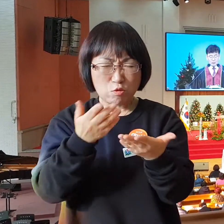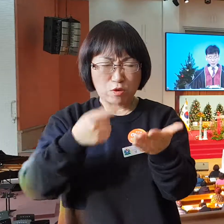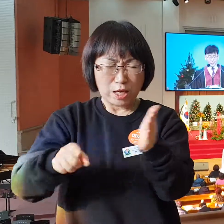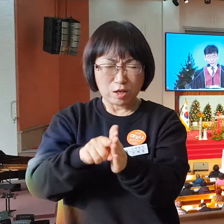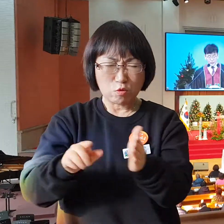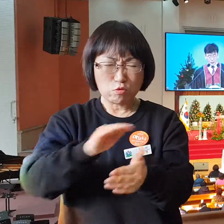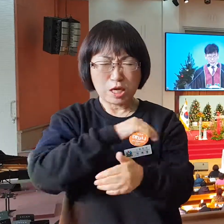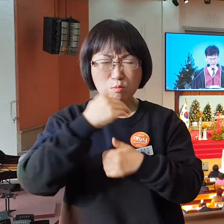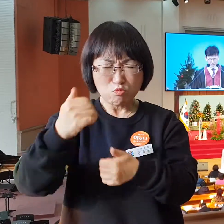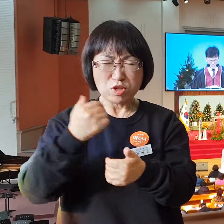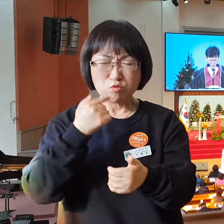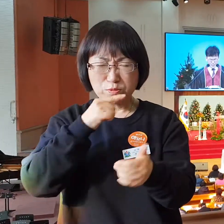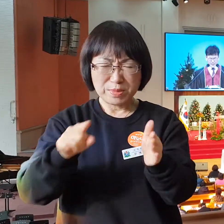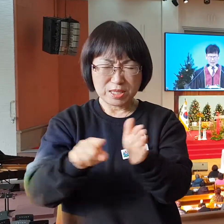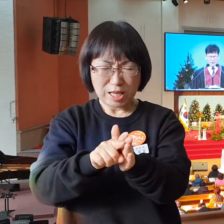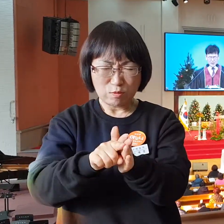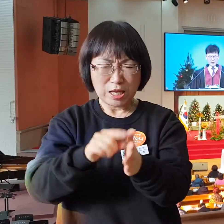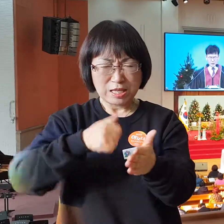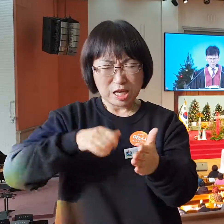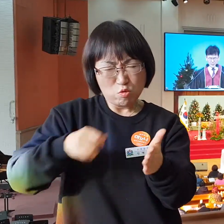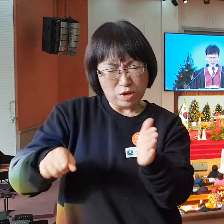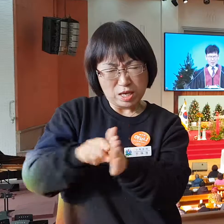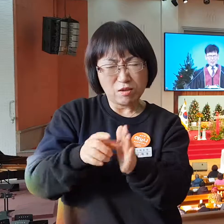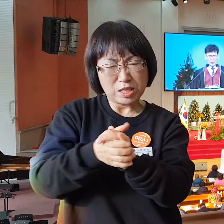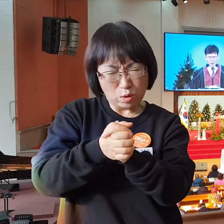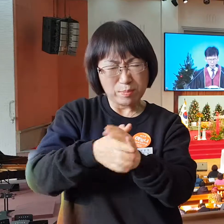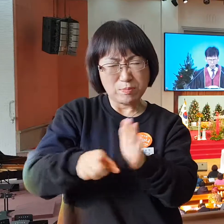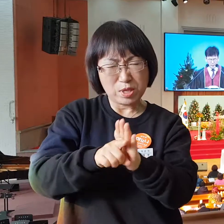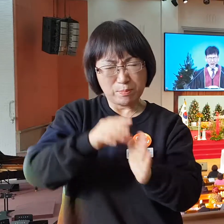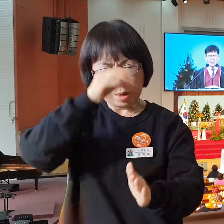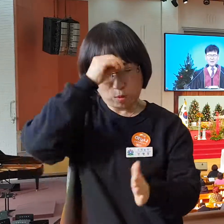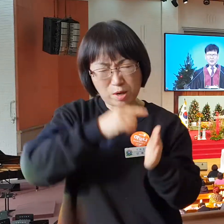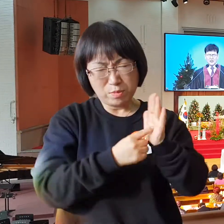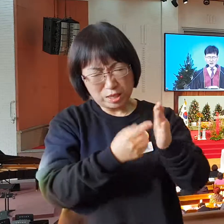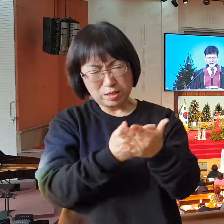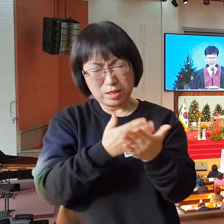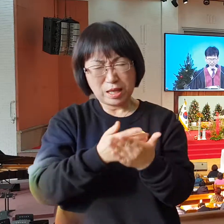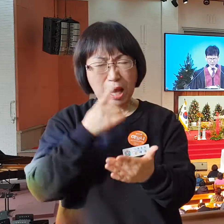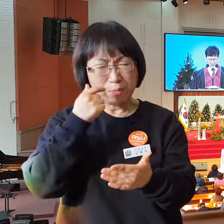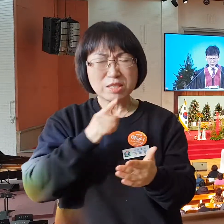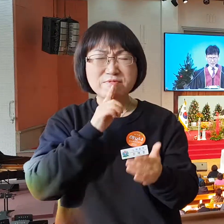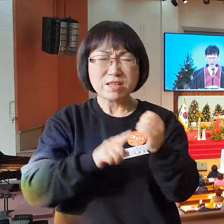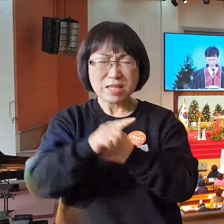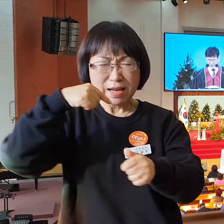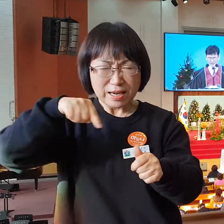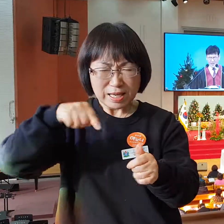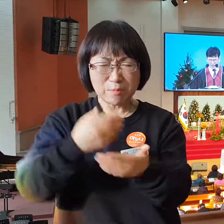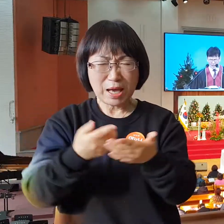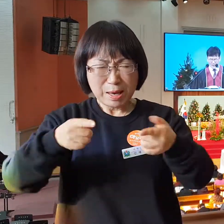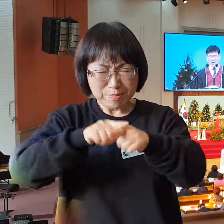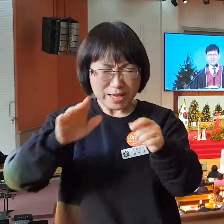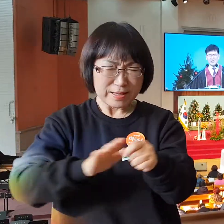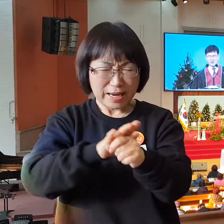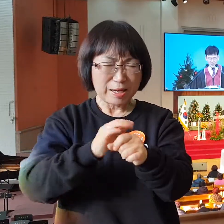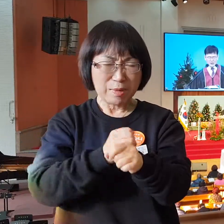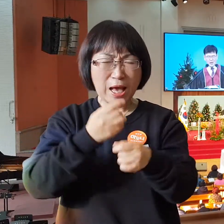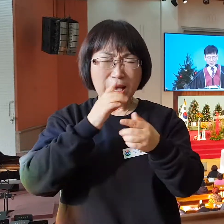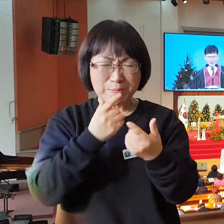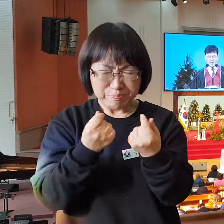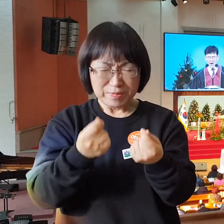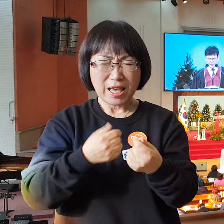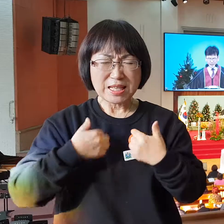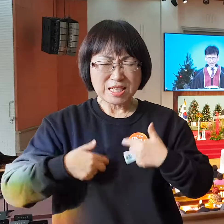위하여 또한 우리를 부르신 줄 믿사오니 자녀를 위하여 기도하며 믿음의 본을 보이며 아버지는 진리를 가르치며 함께 사랑하며 함께